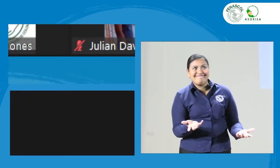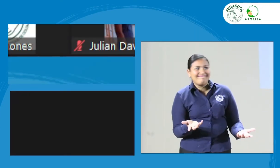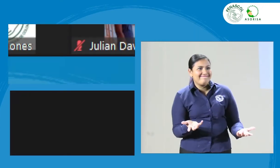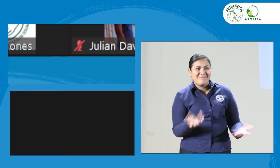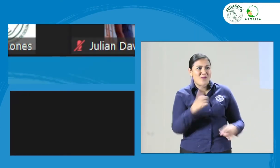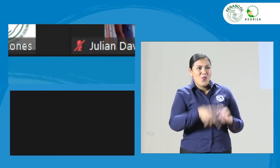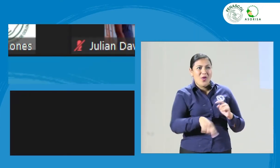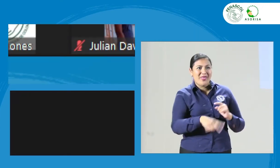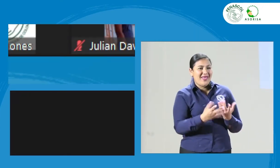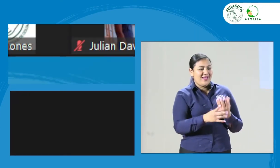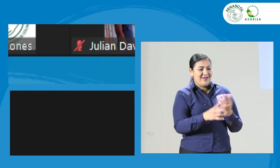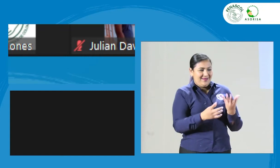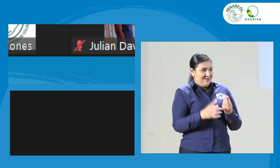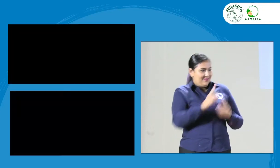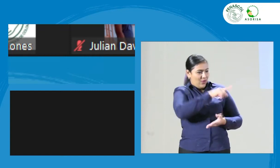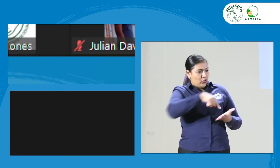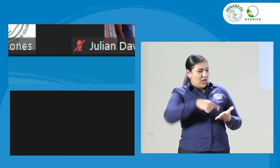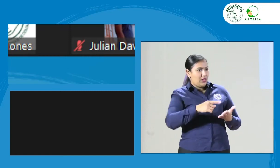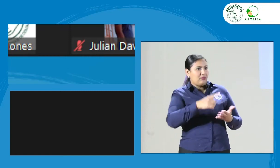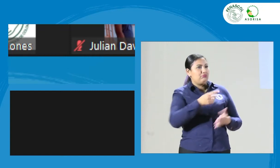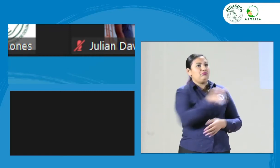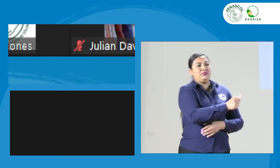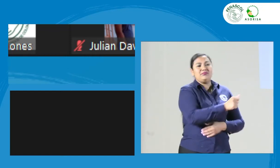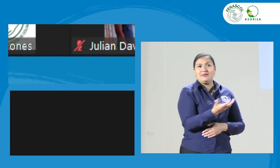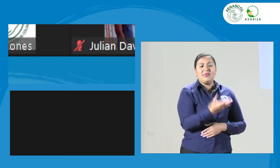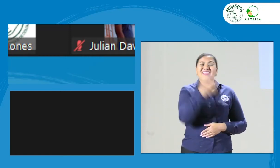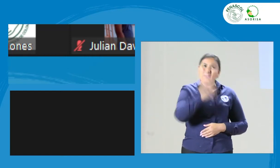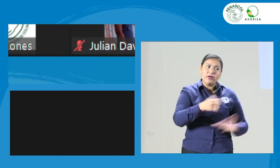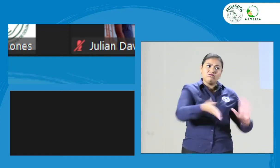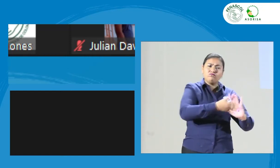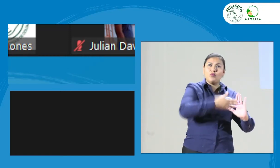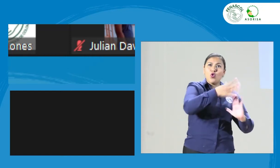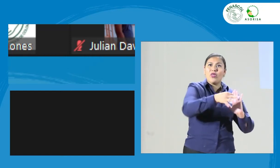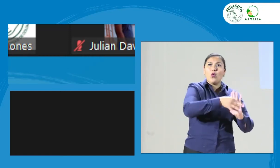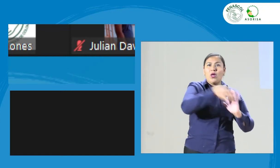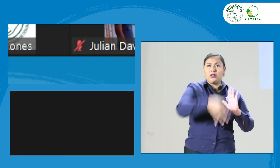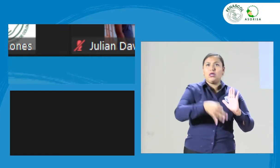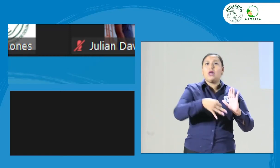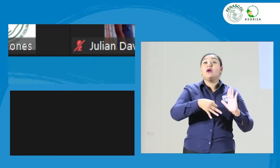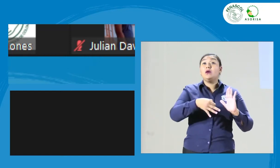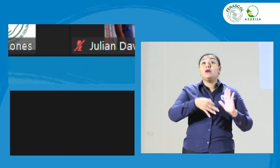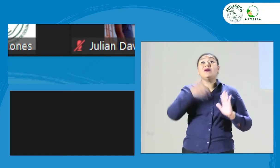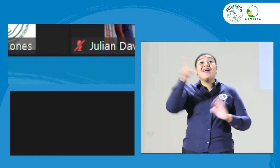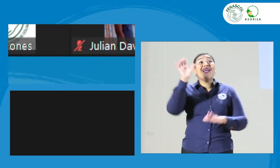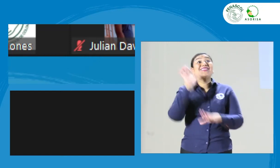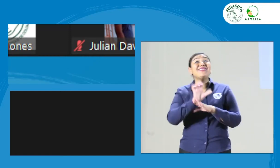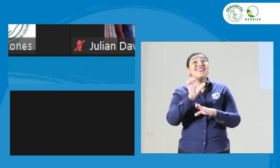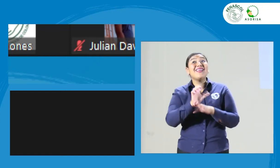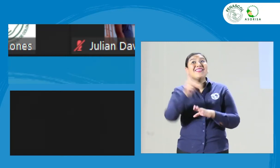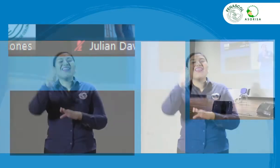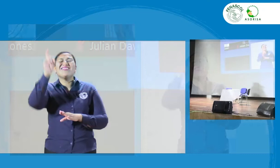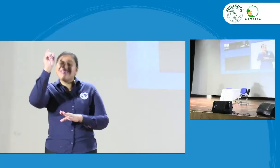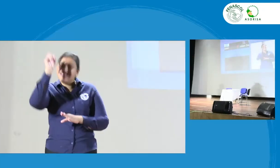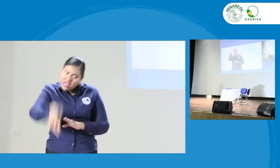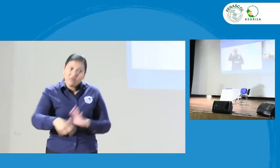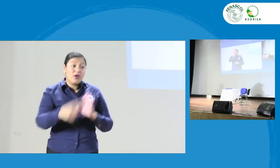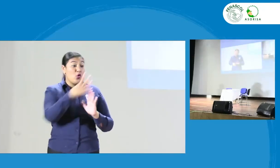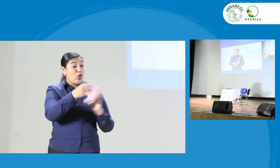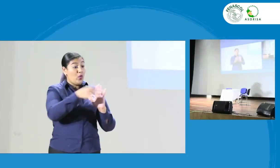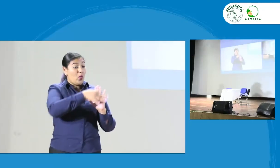con razones desde el código de ética. Entonces, primero, la entidad que contrata debería tener una copia del código de ética que